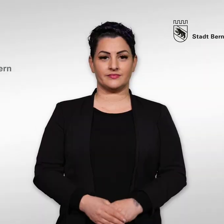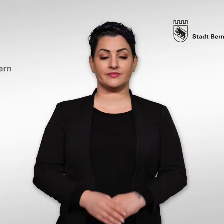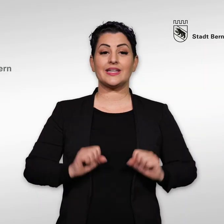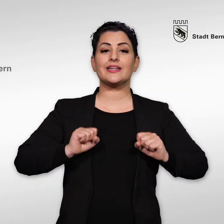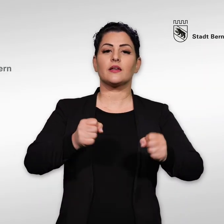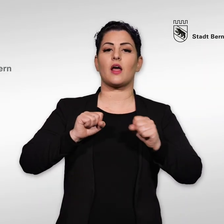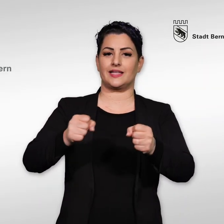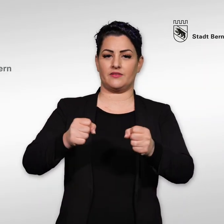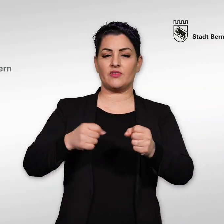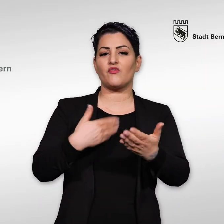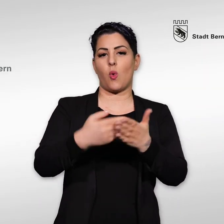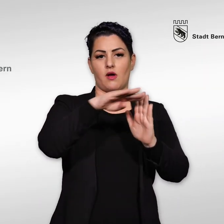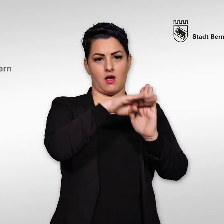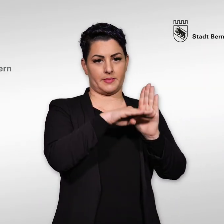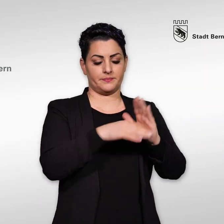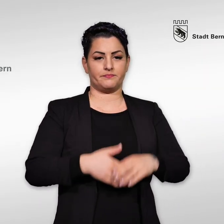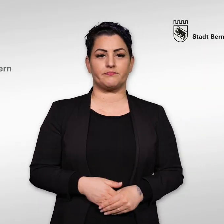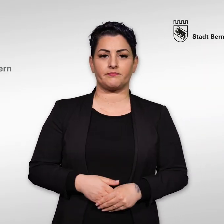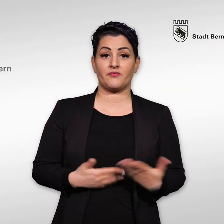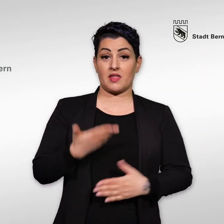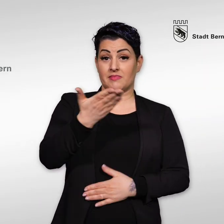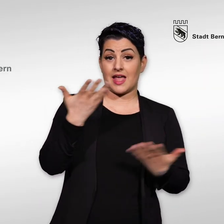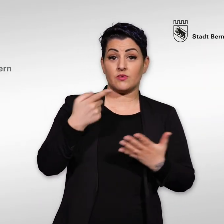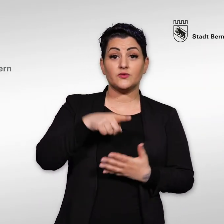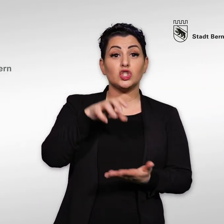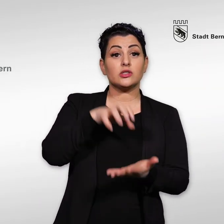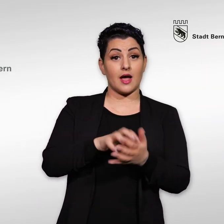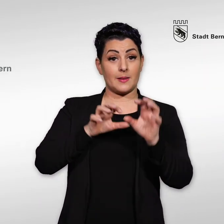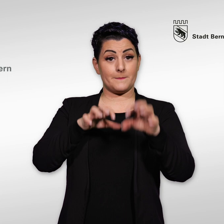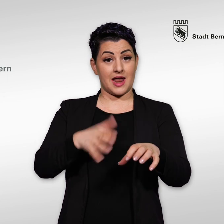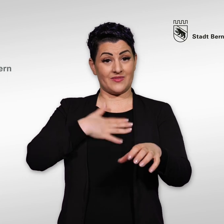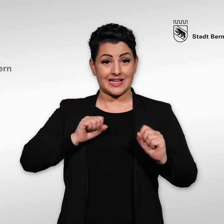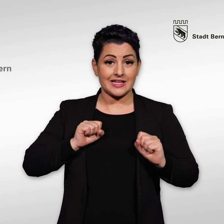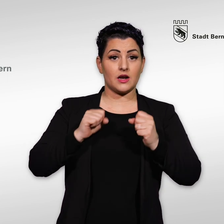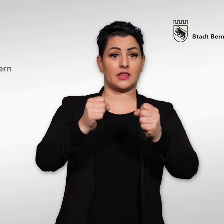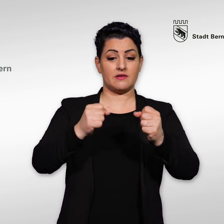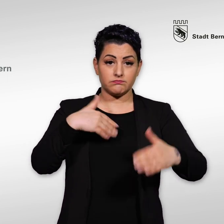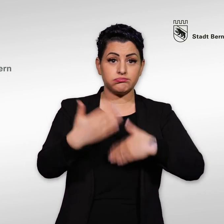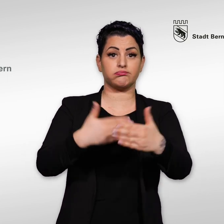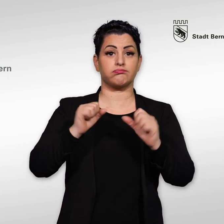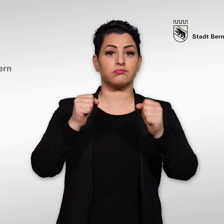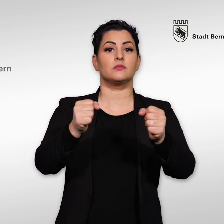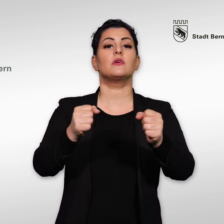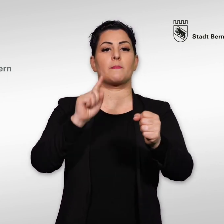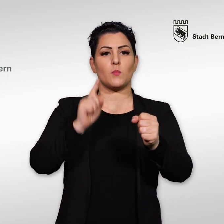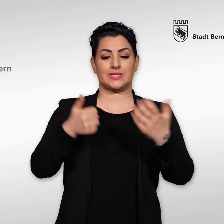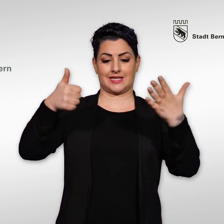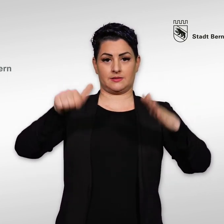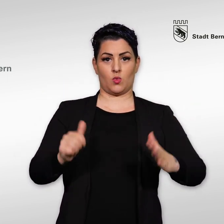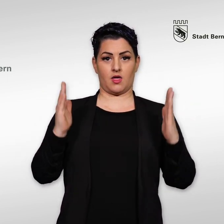Initiative, Vorgaben Wenn Sie für etwas in der Stadt Bern eine Initiative lancieren wollen, müssen Sie innerhalb von